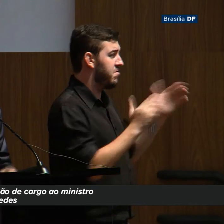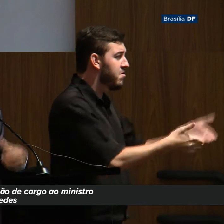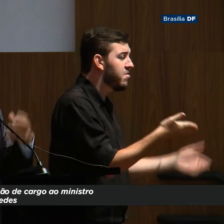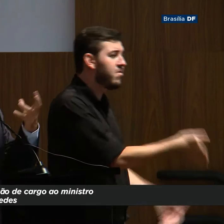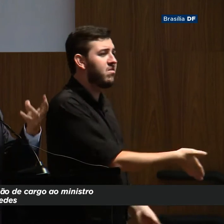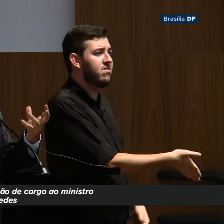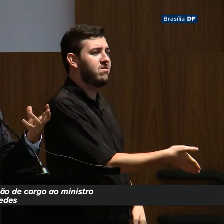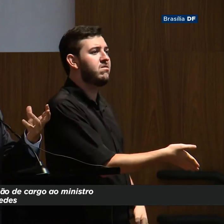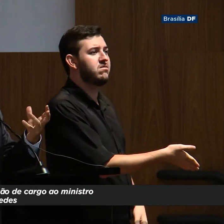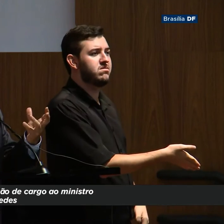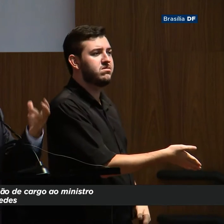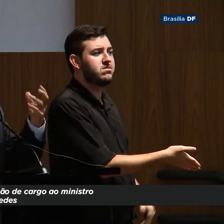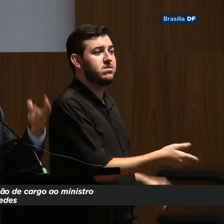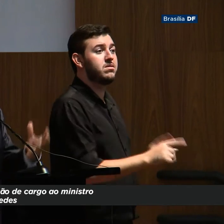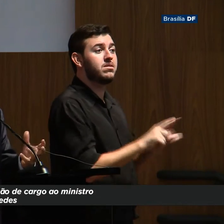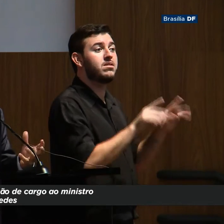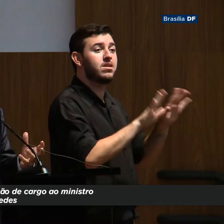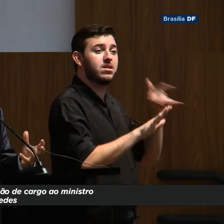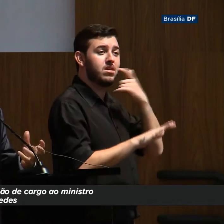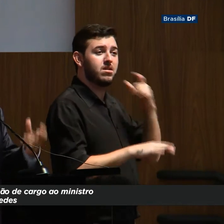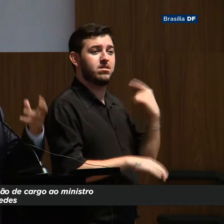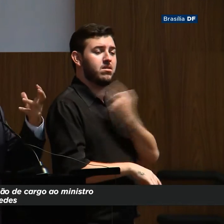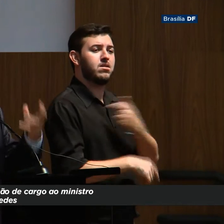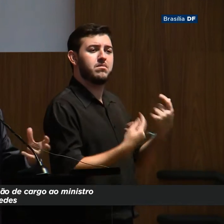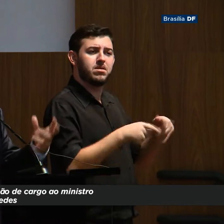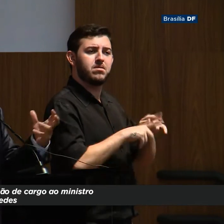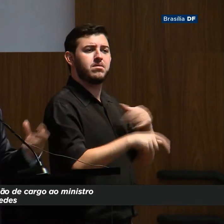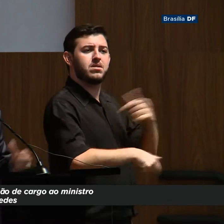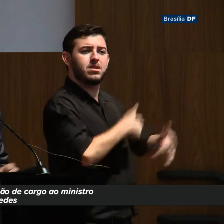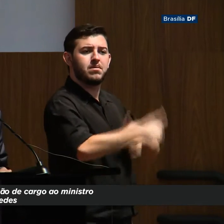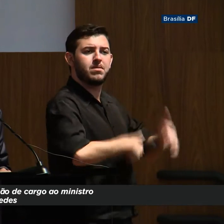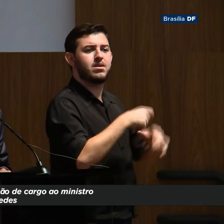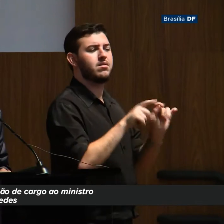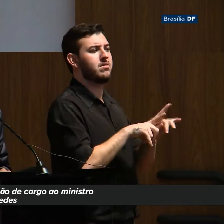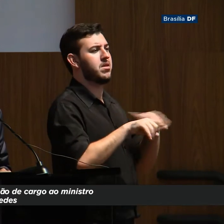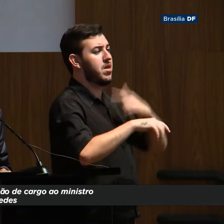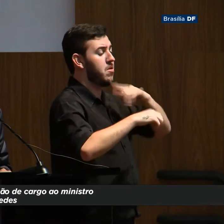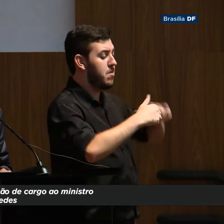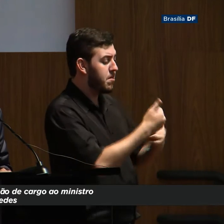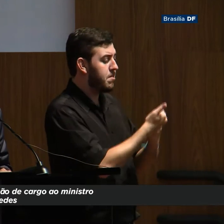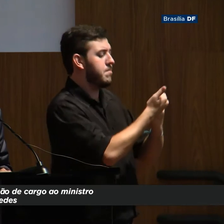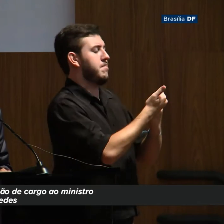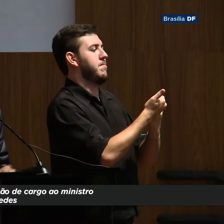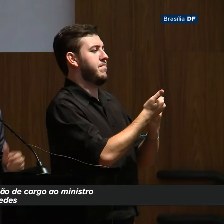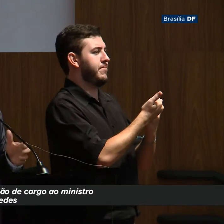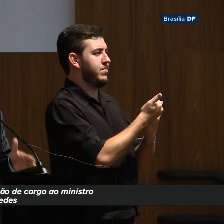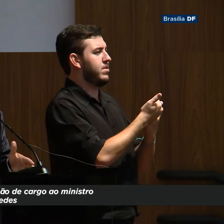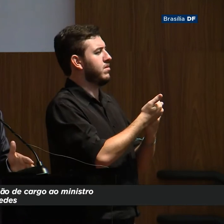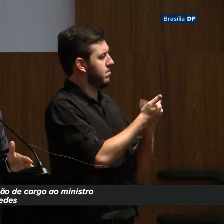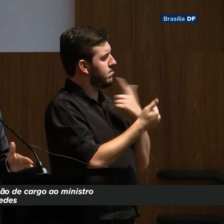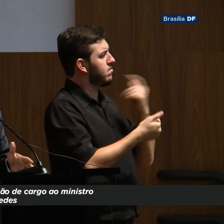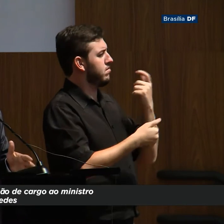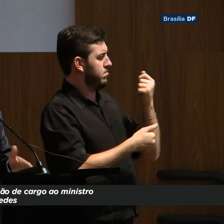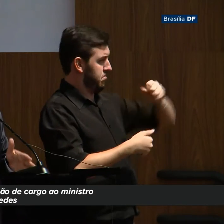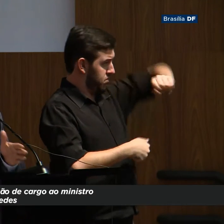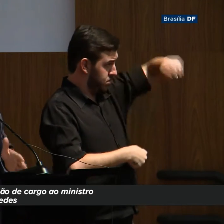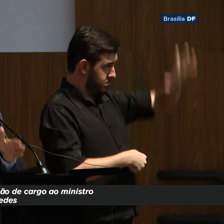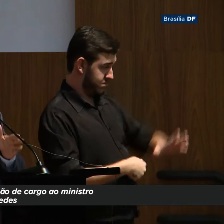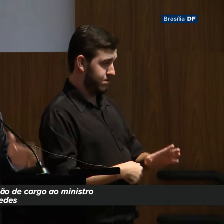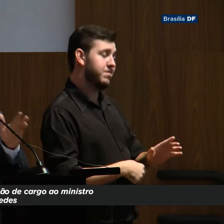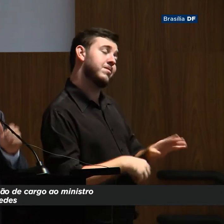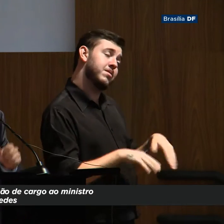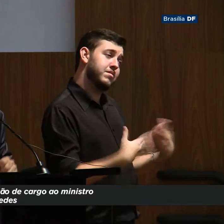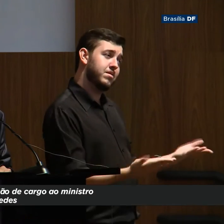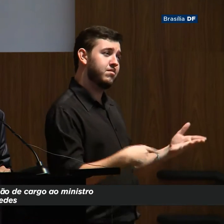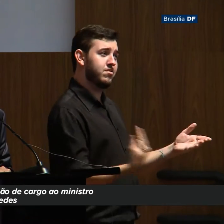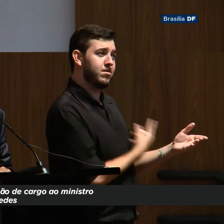Você tem que trabalhar no balanço da União, no balanço patrimonial da União. E aí surge uma das